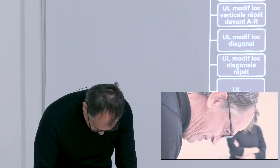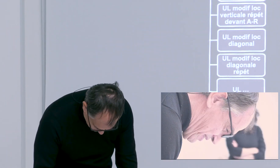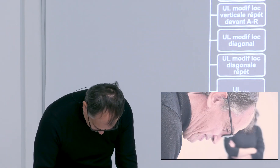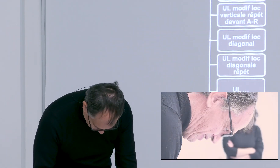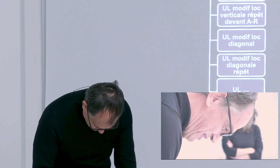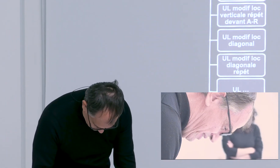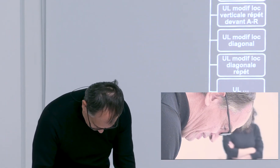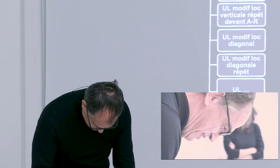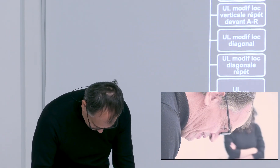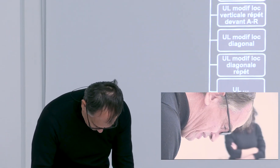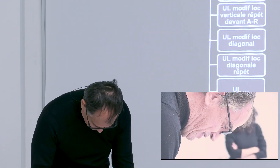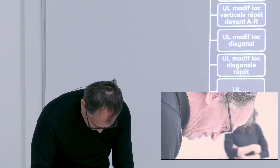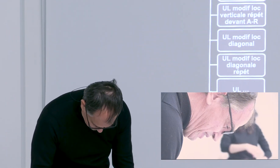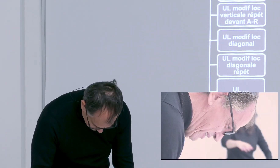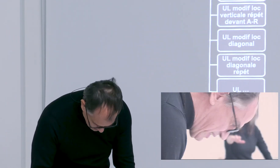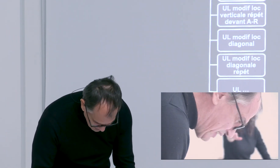on peut en parler plus tard